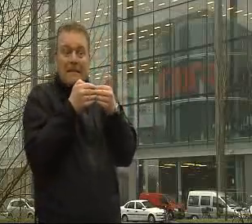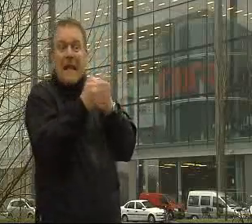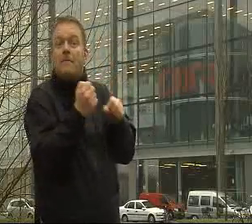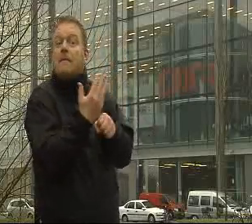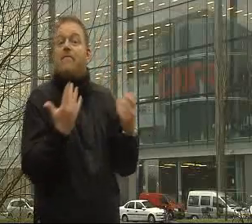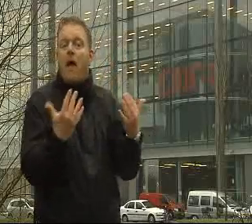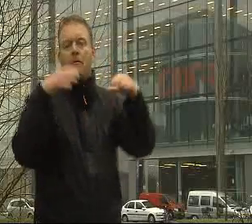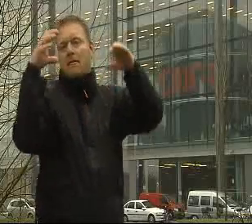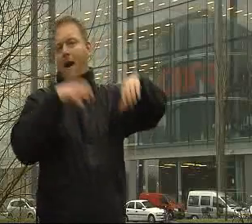Og den skulle være god nok.